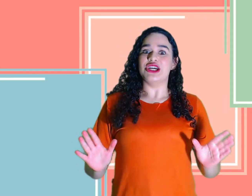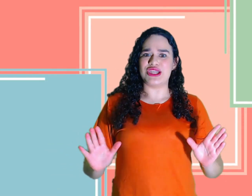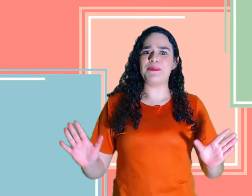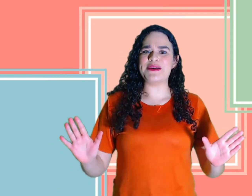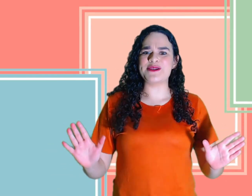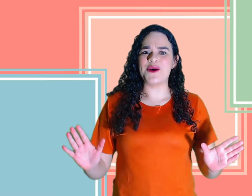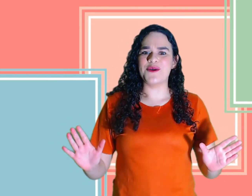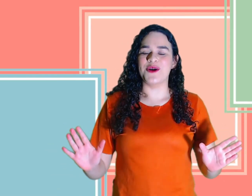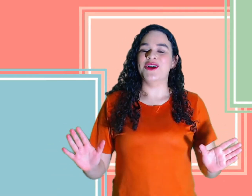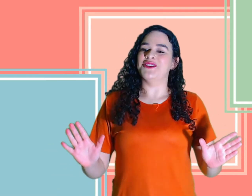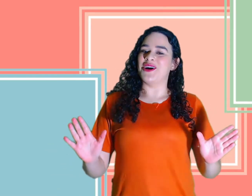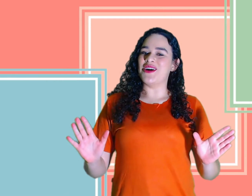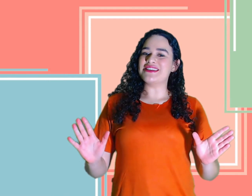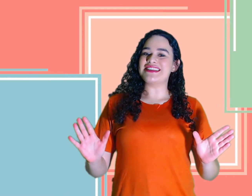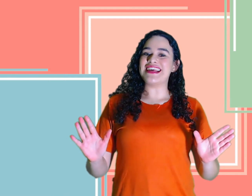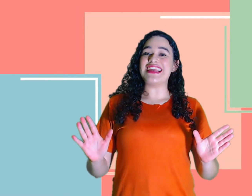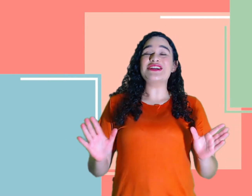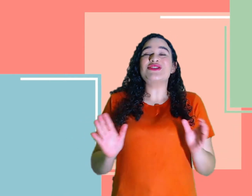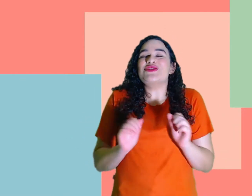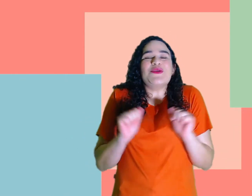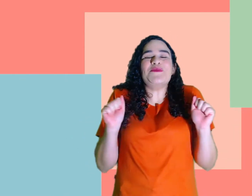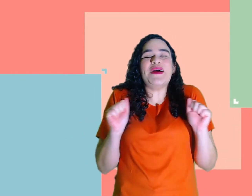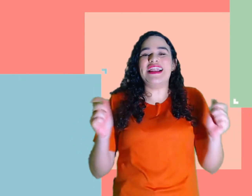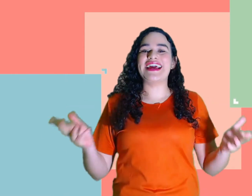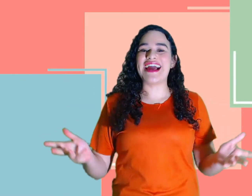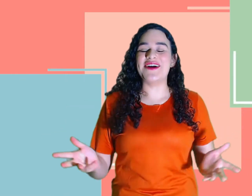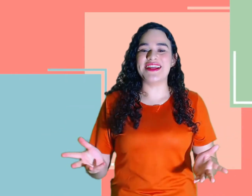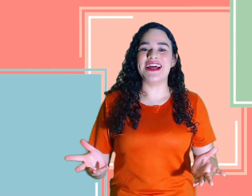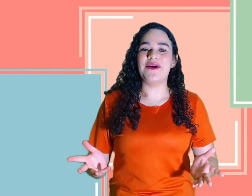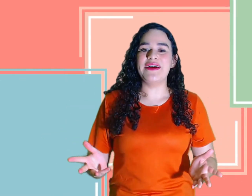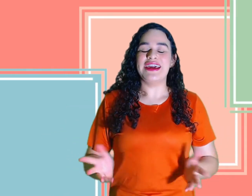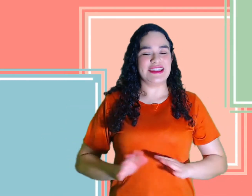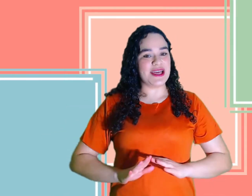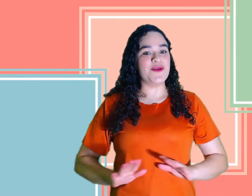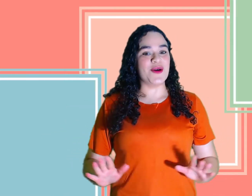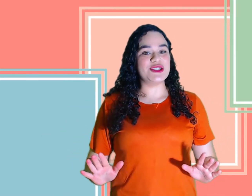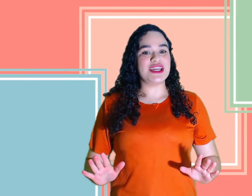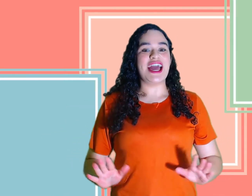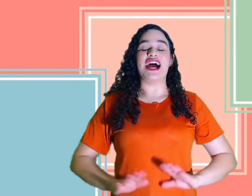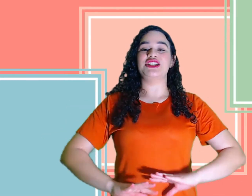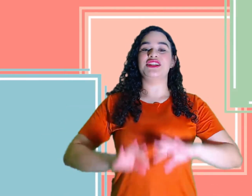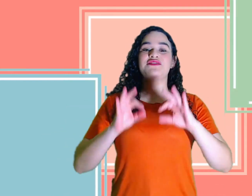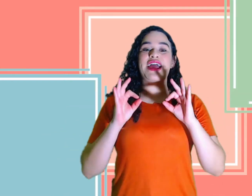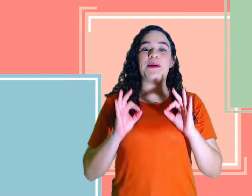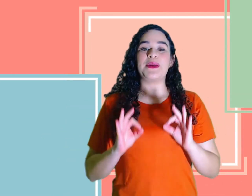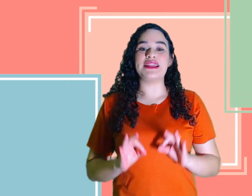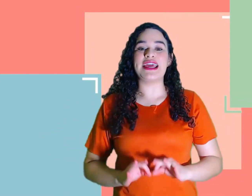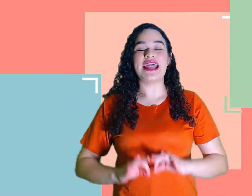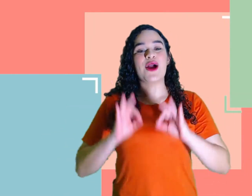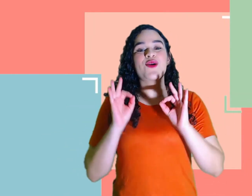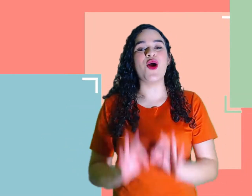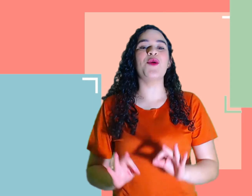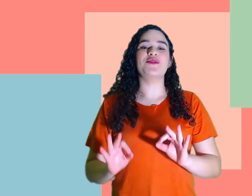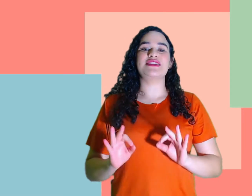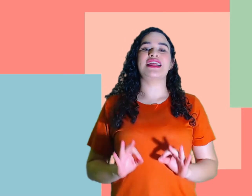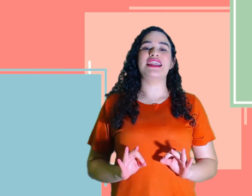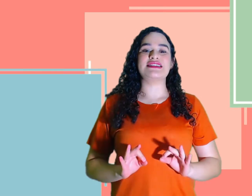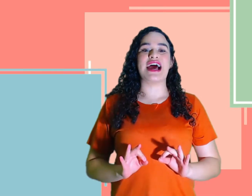já pensou? Nossa, seria super legal, né não? Então hoje a gente vai aprender a como sinalizar